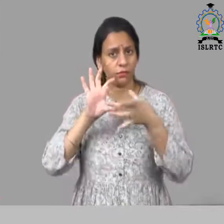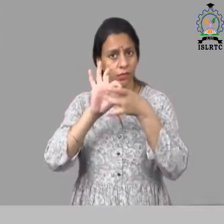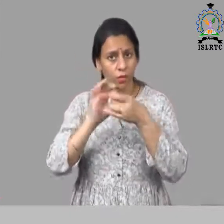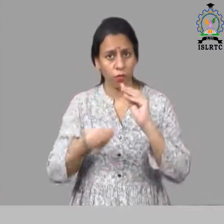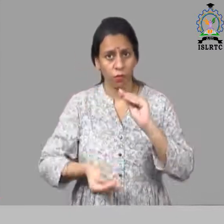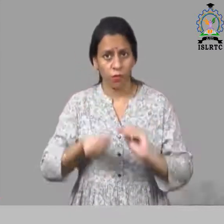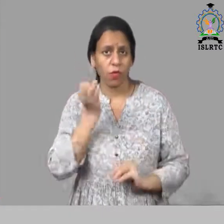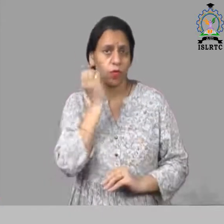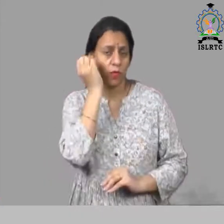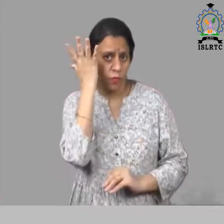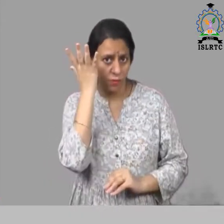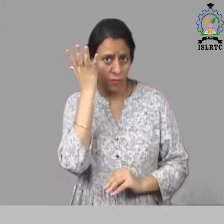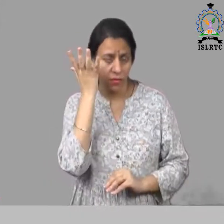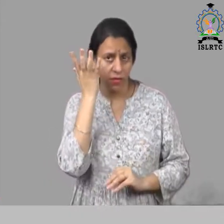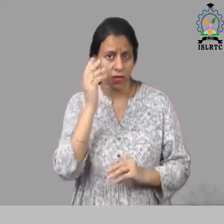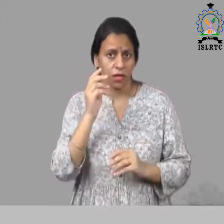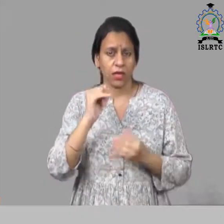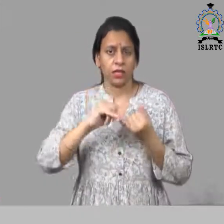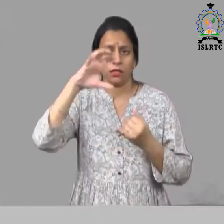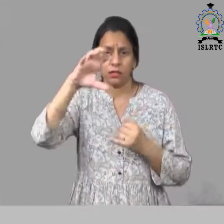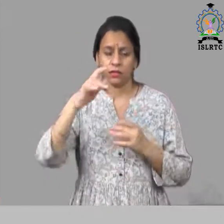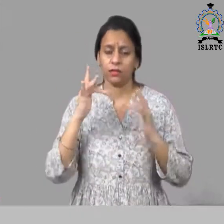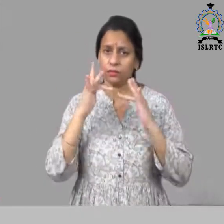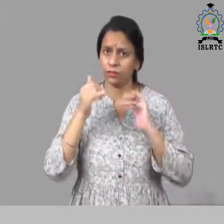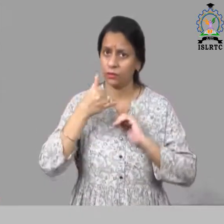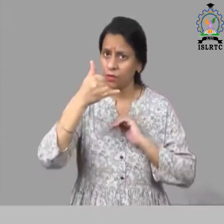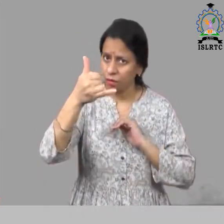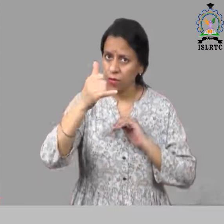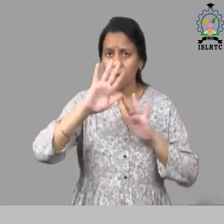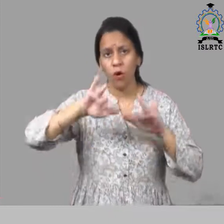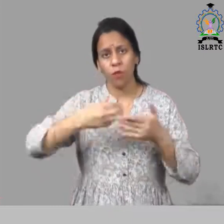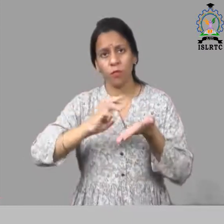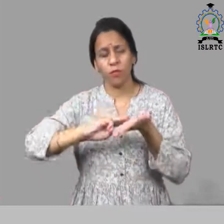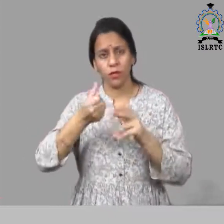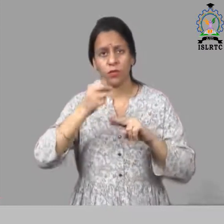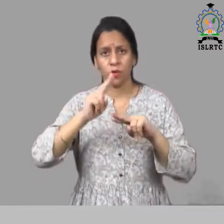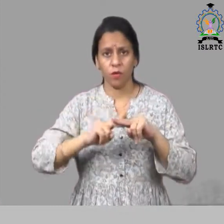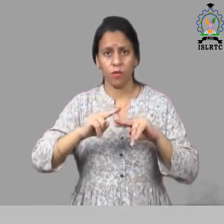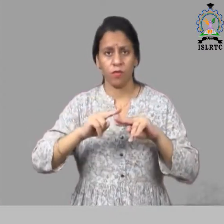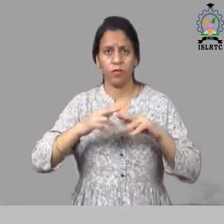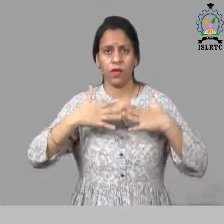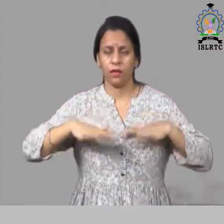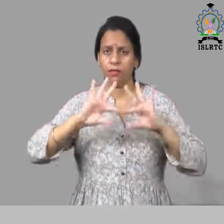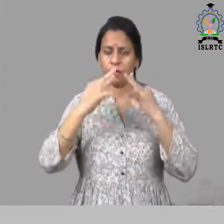कर दो कि की दूरी बनाई रखे, आरे रखे, जागर रखे, जा रखे,